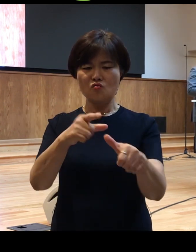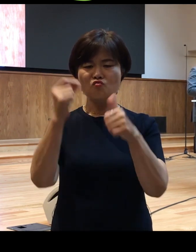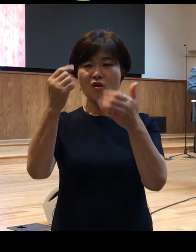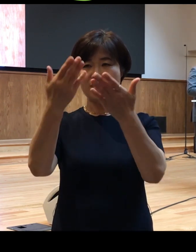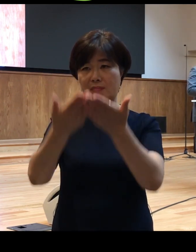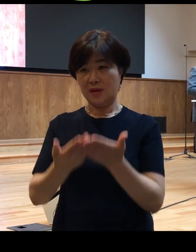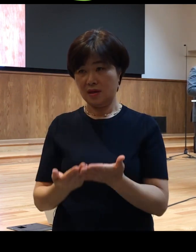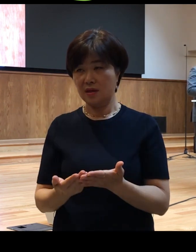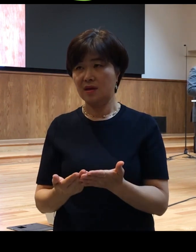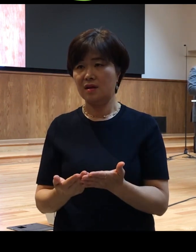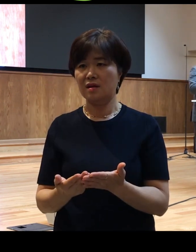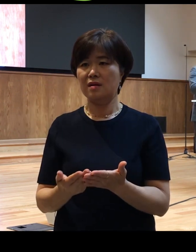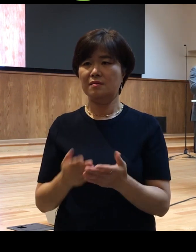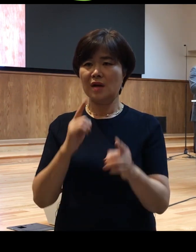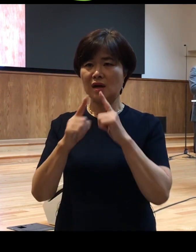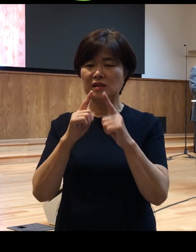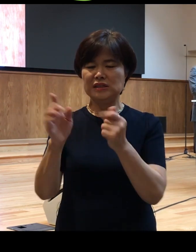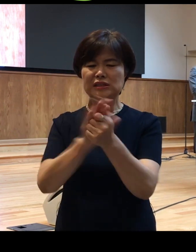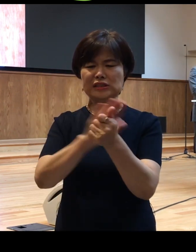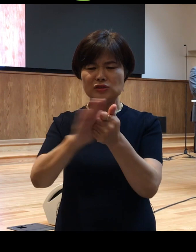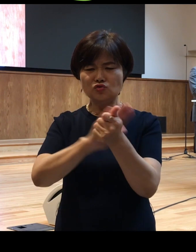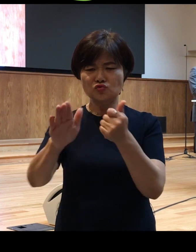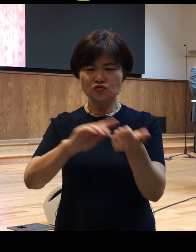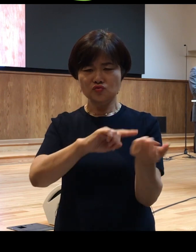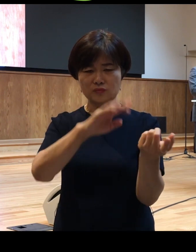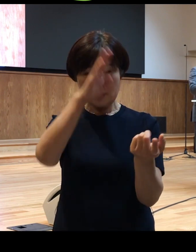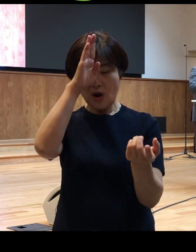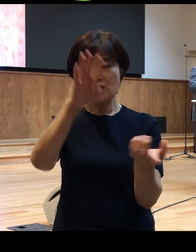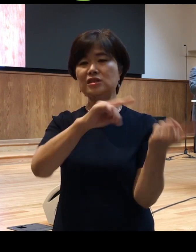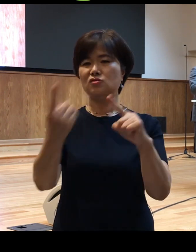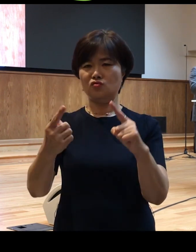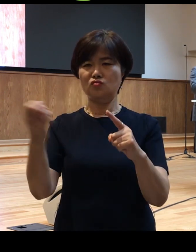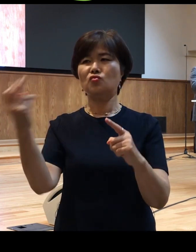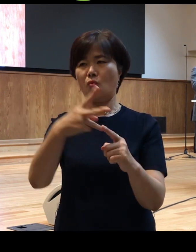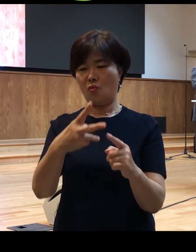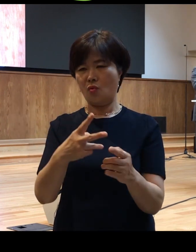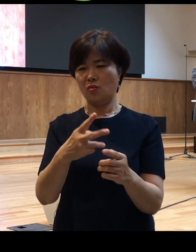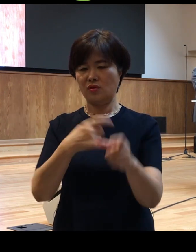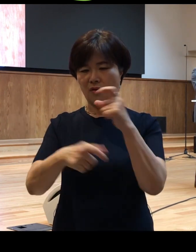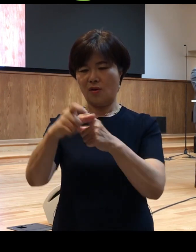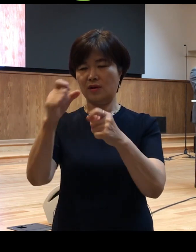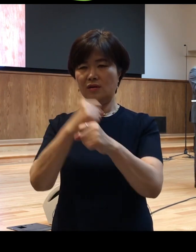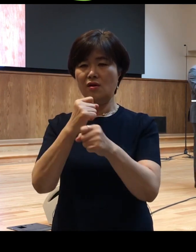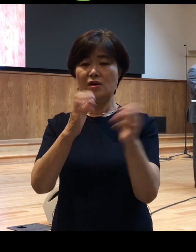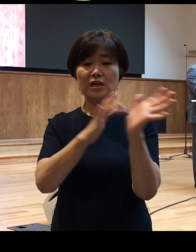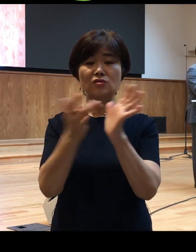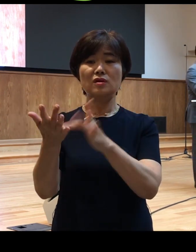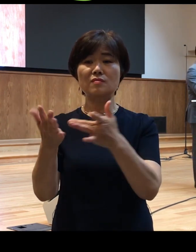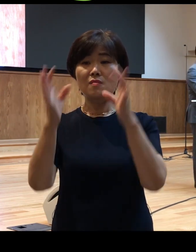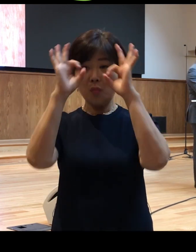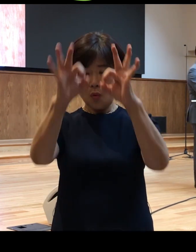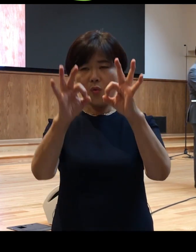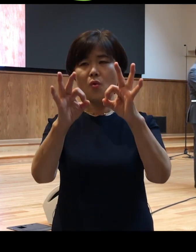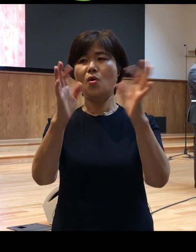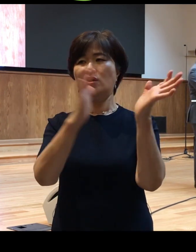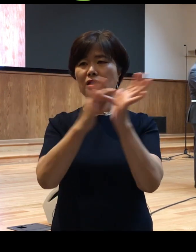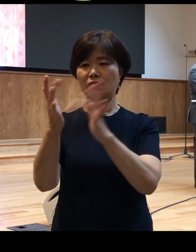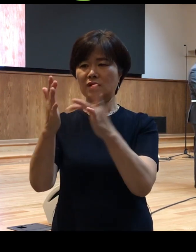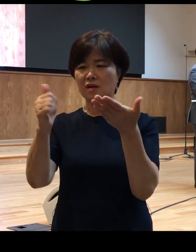치유만을 의미한 것이 아닙니다 바로 그들이 예수님을 바라보고 예수님께서 하나님의 아들이심을